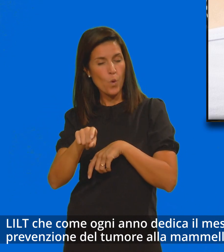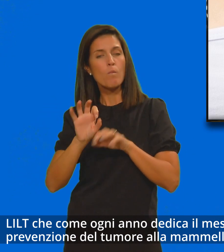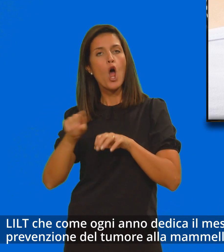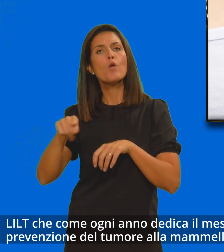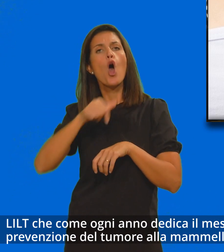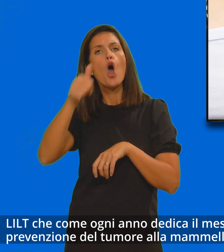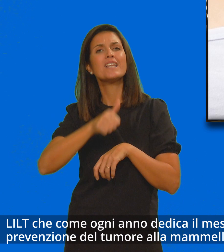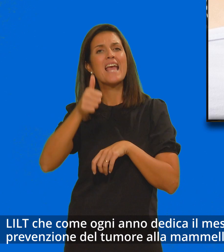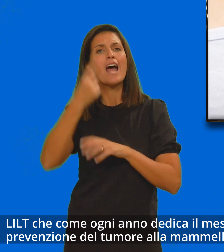alla mammella